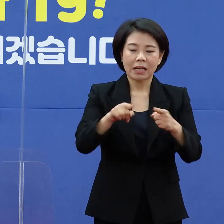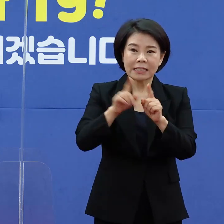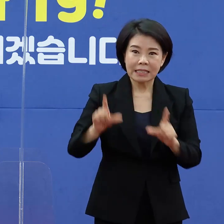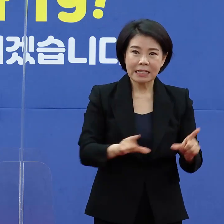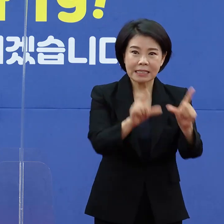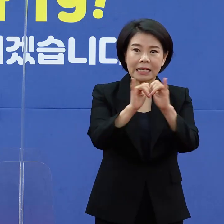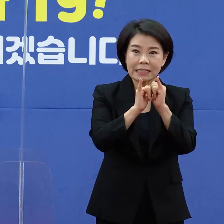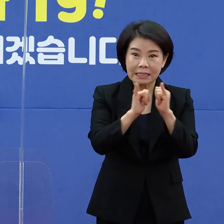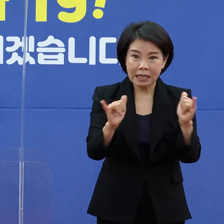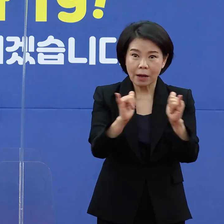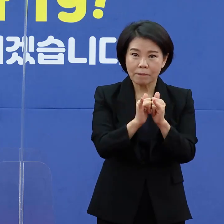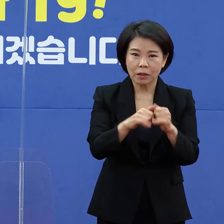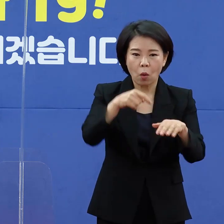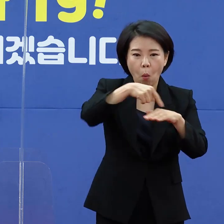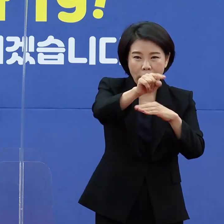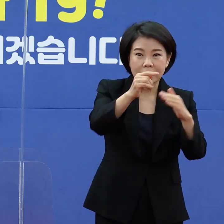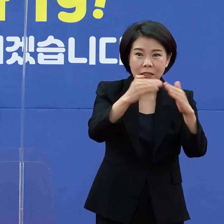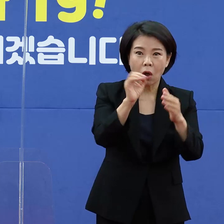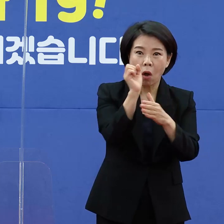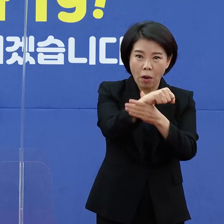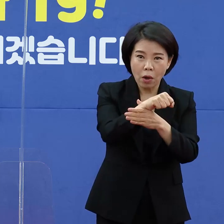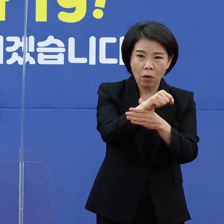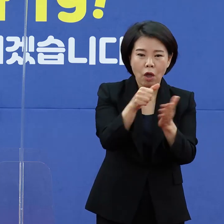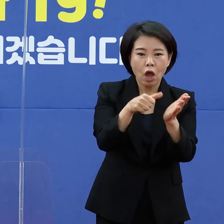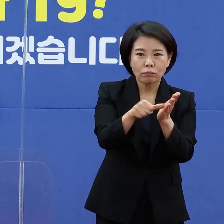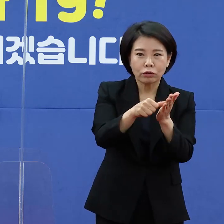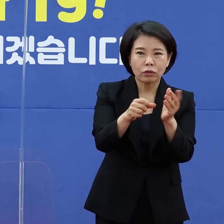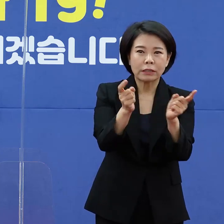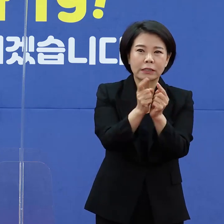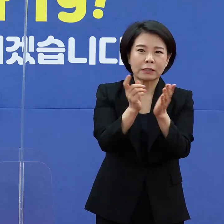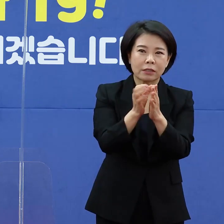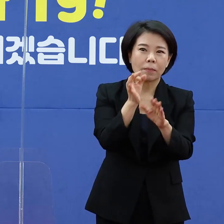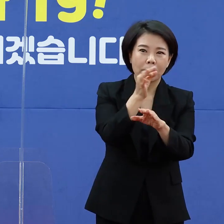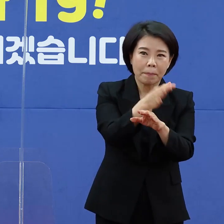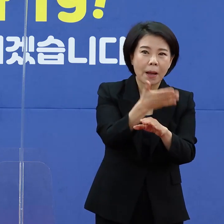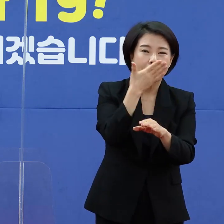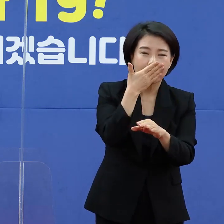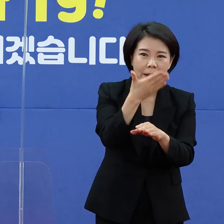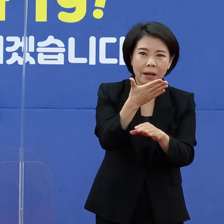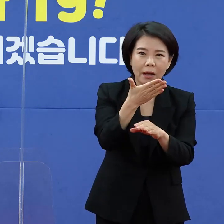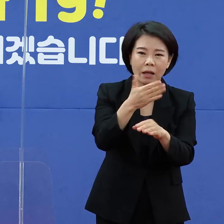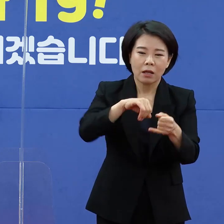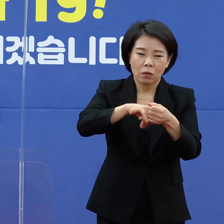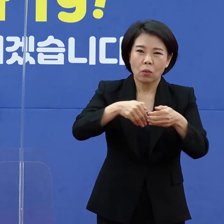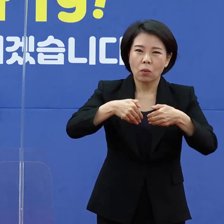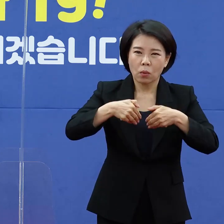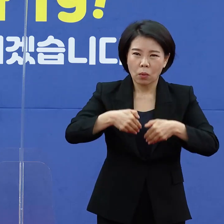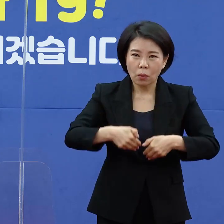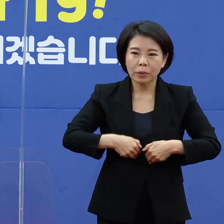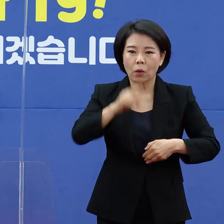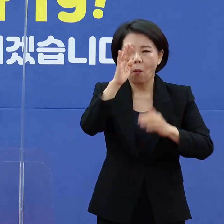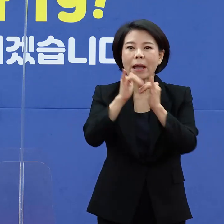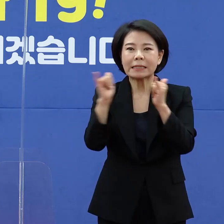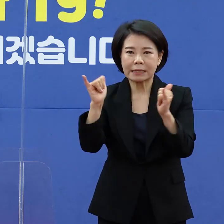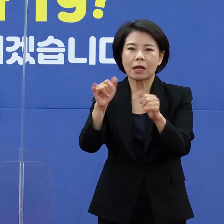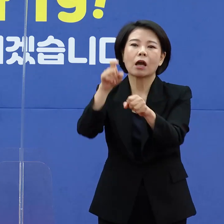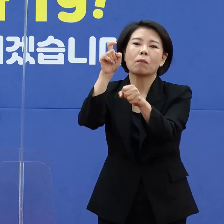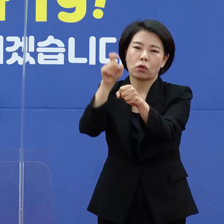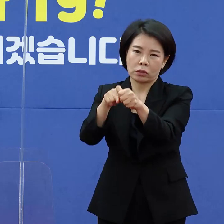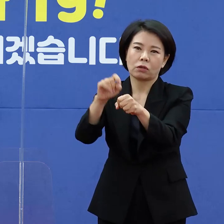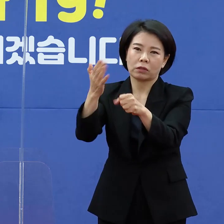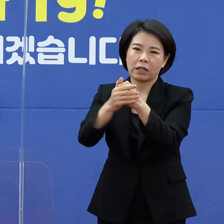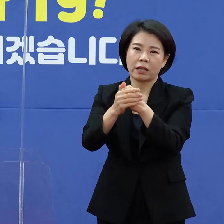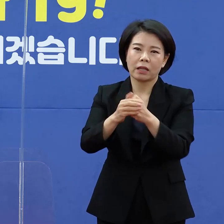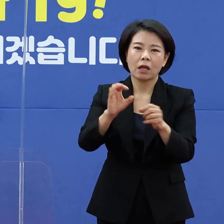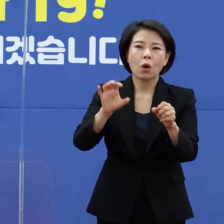필수 외출 허용으로 생필품 직접 구매가 가능해짐에 따라 꼭 필요한 환자 위주로 대응하는 등